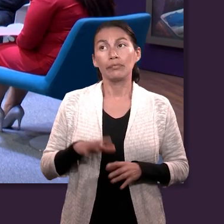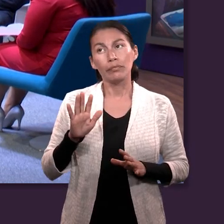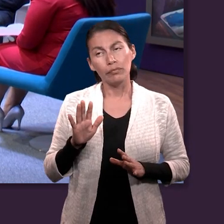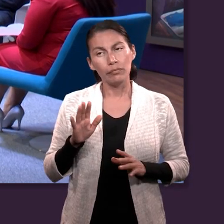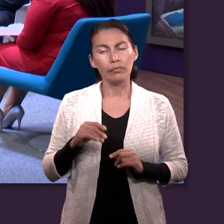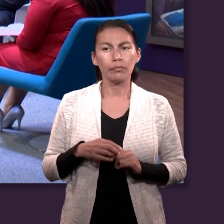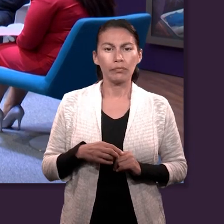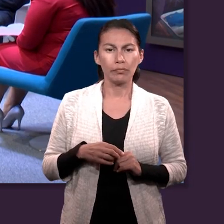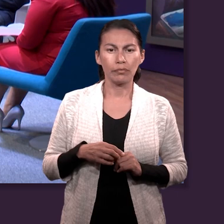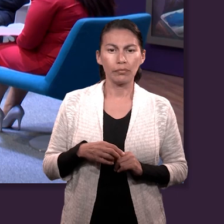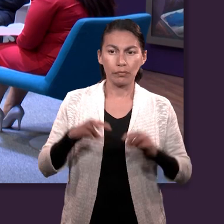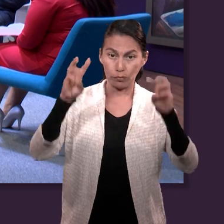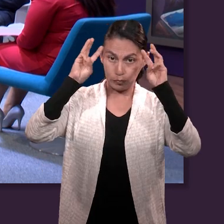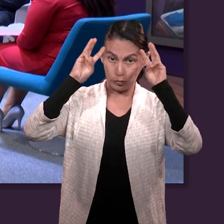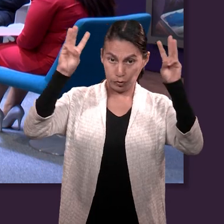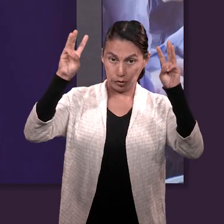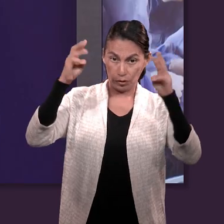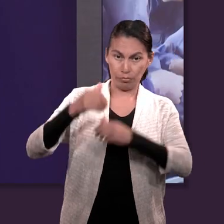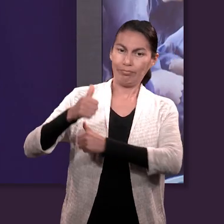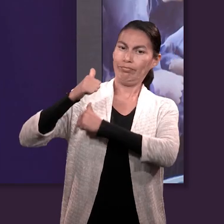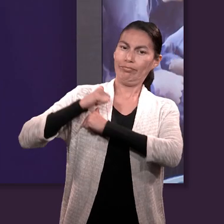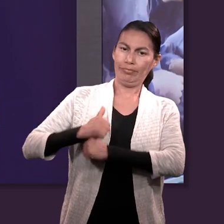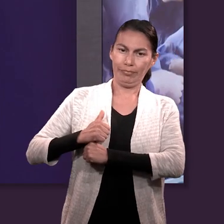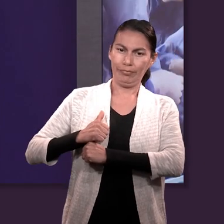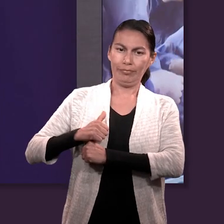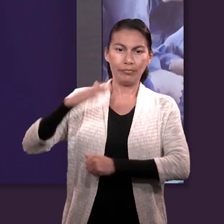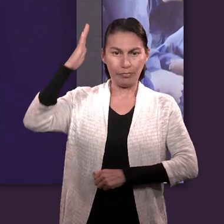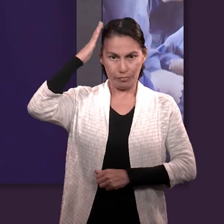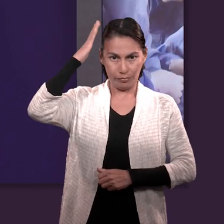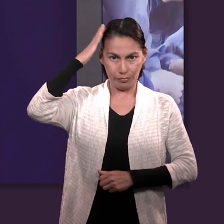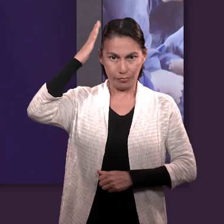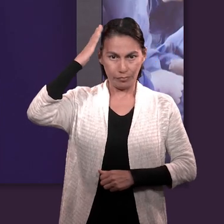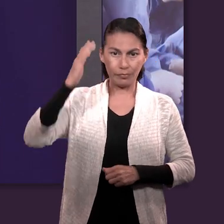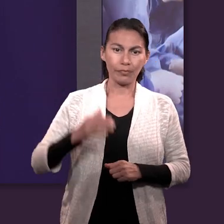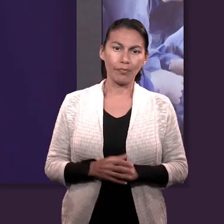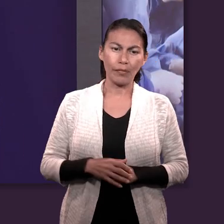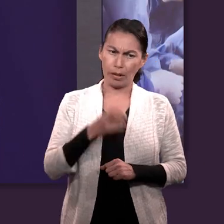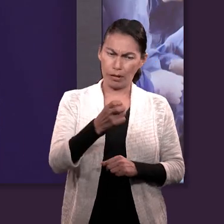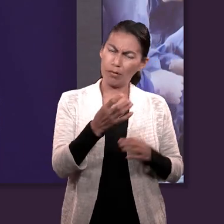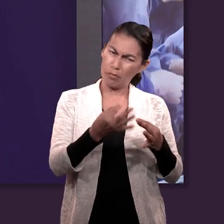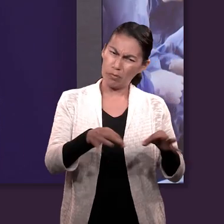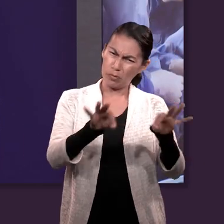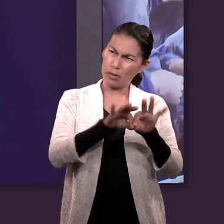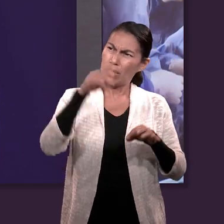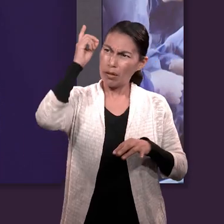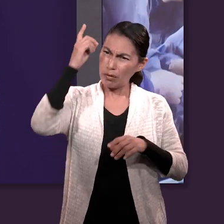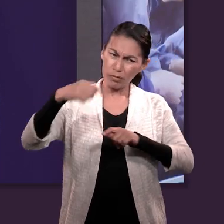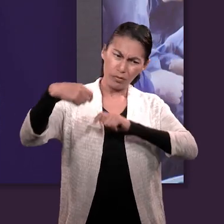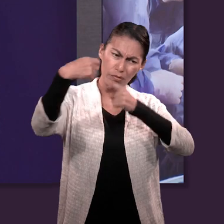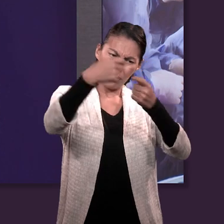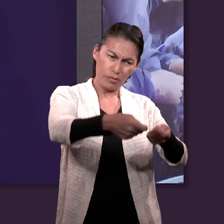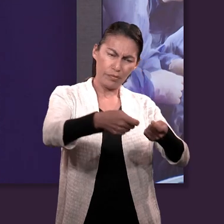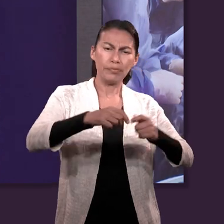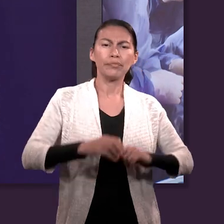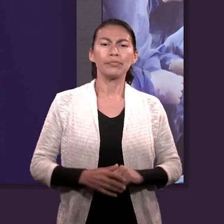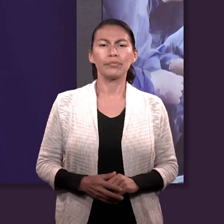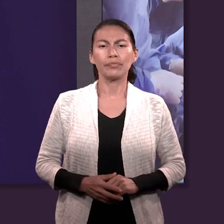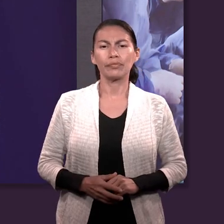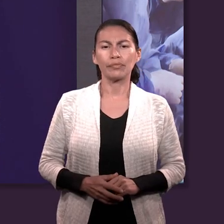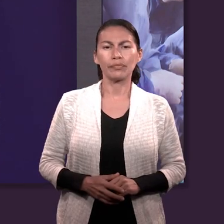Creo que él tenía, para empezar, el papel del líder, que era un rol importantísimo para el plan que Dios quería desarrollar con el pueblo